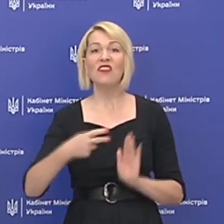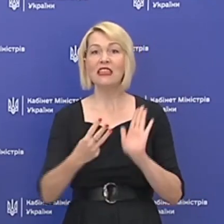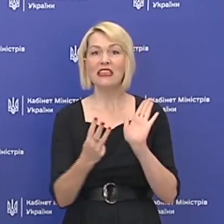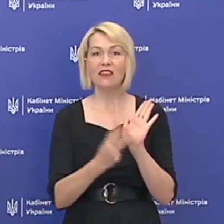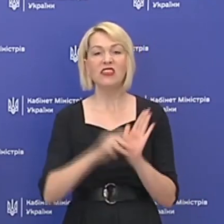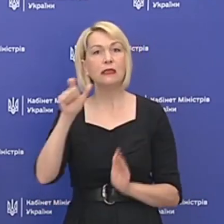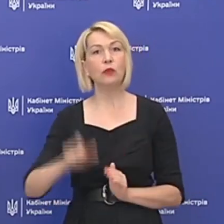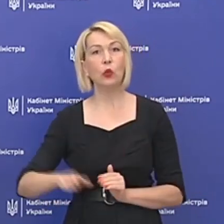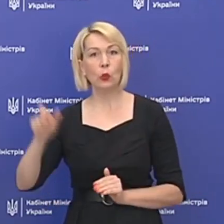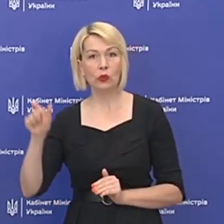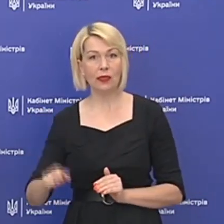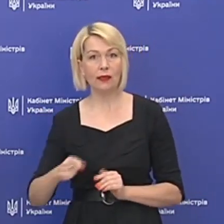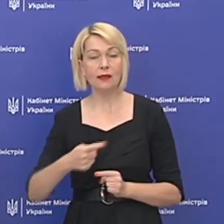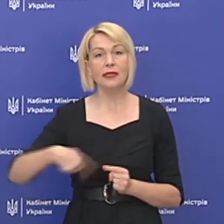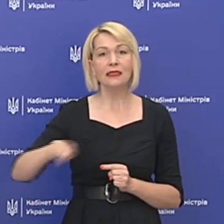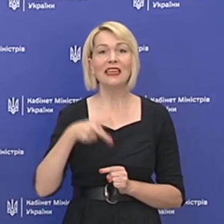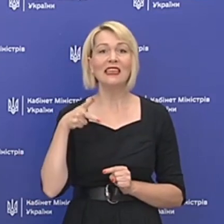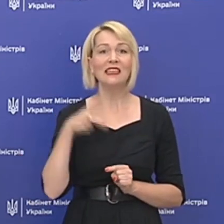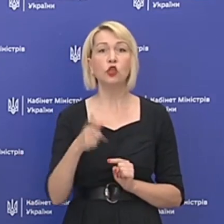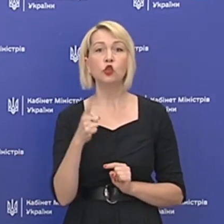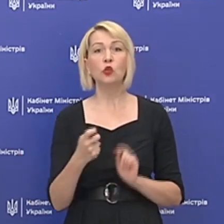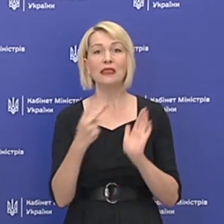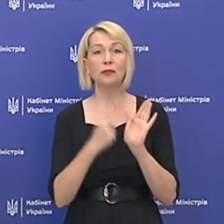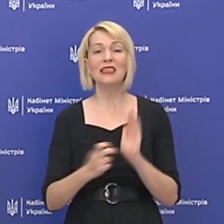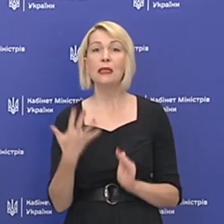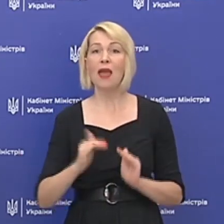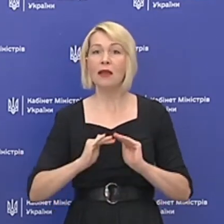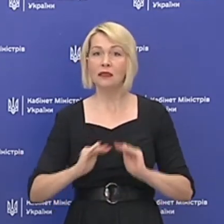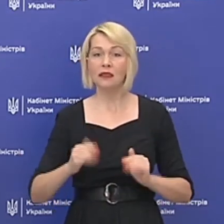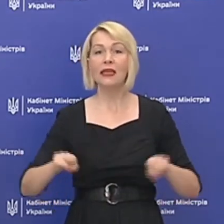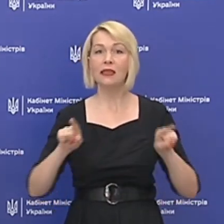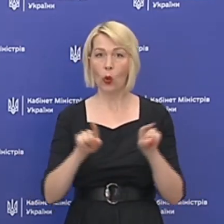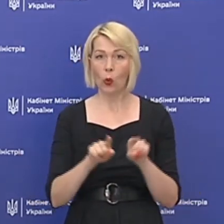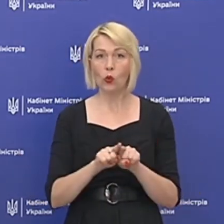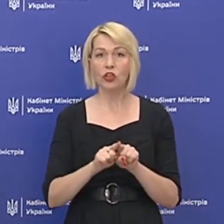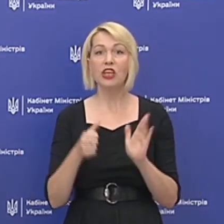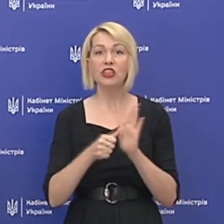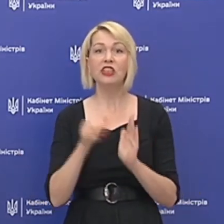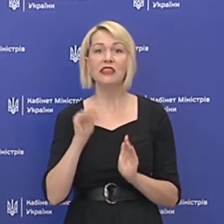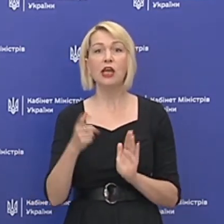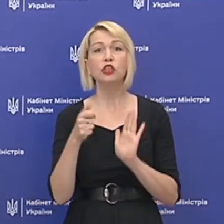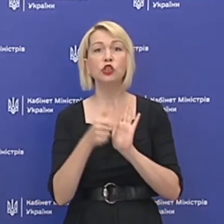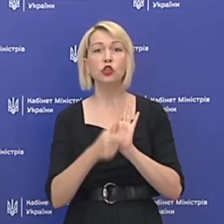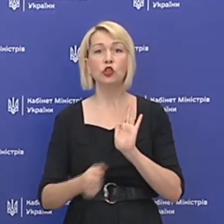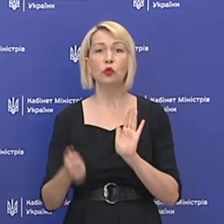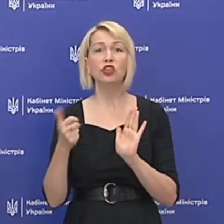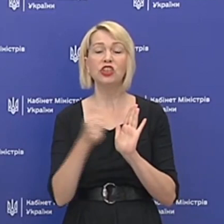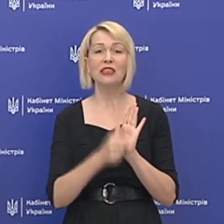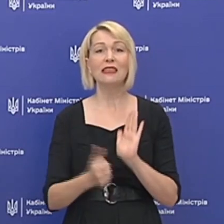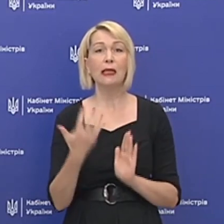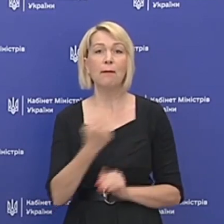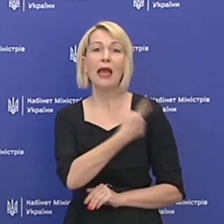людей, з них 3 175 дітей, а також 6 665